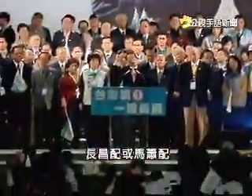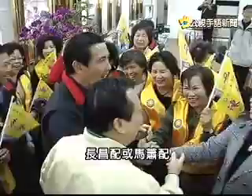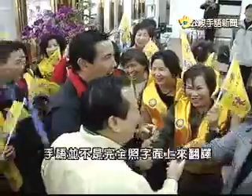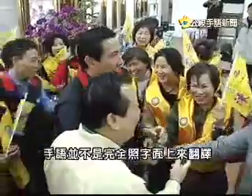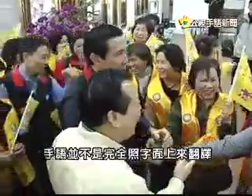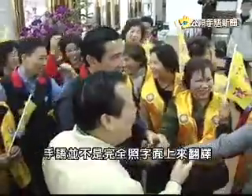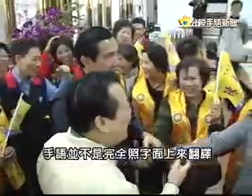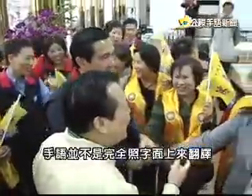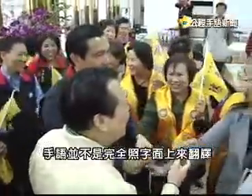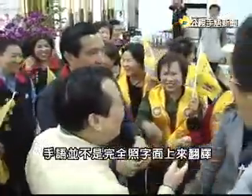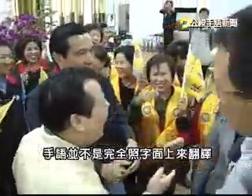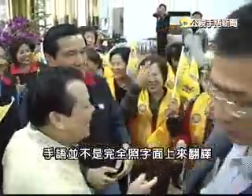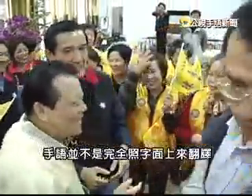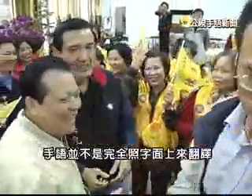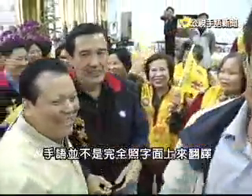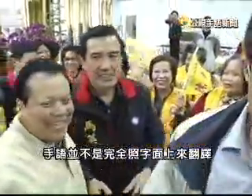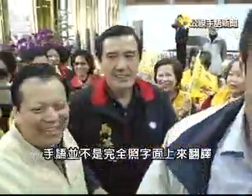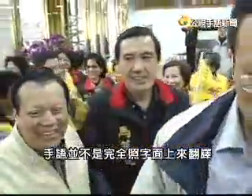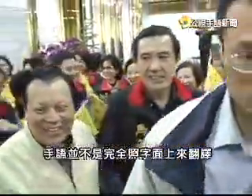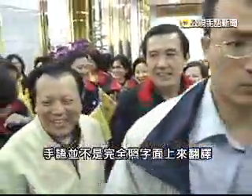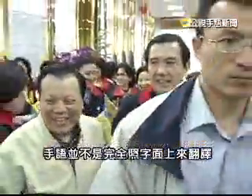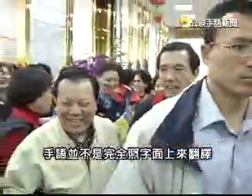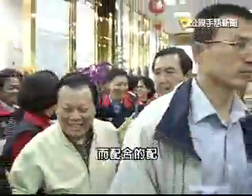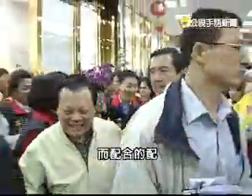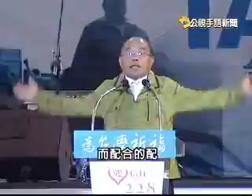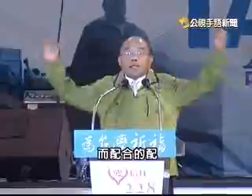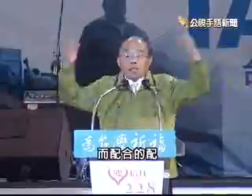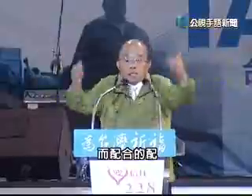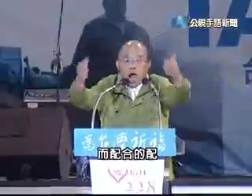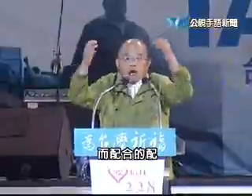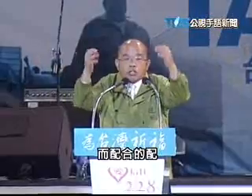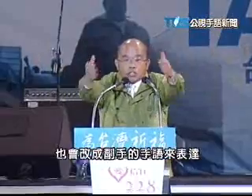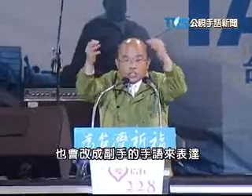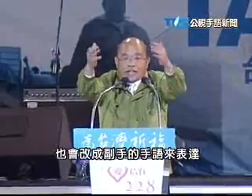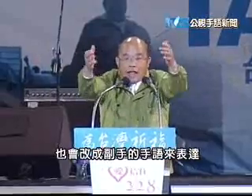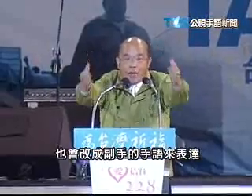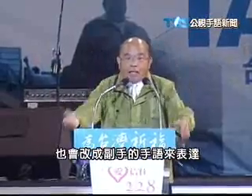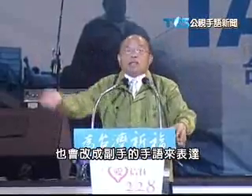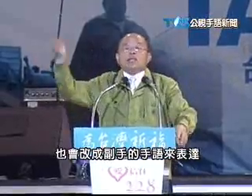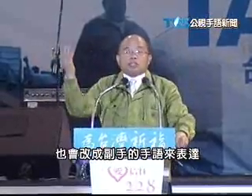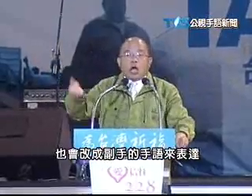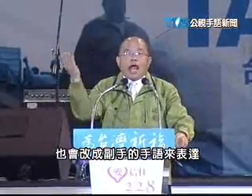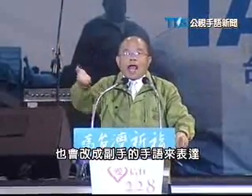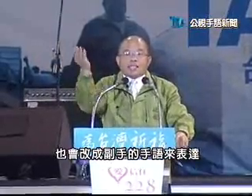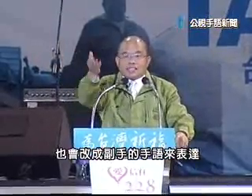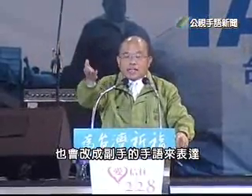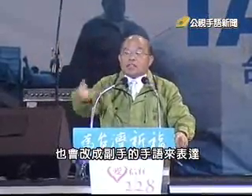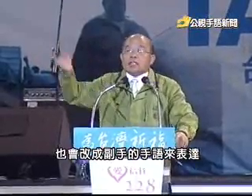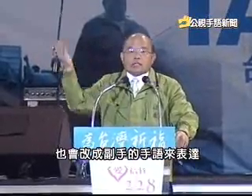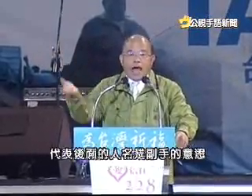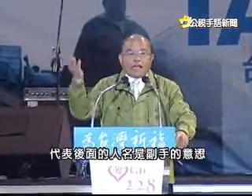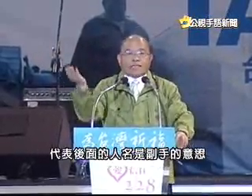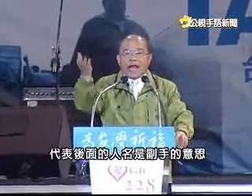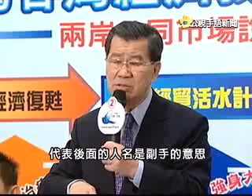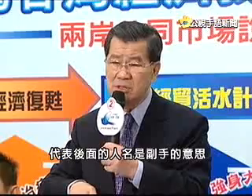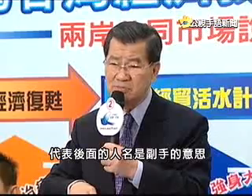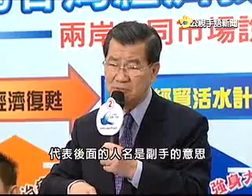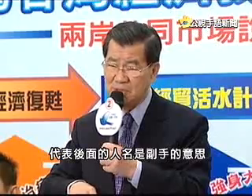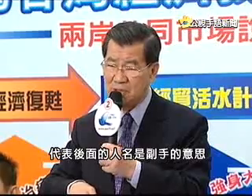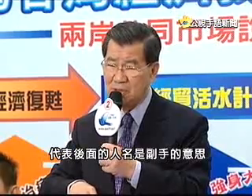首语并不是完全照字面上来翻译而配合的配也会改成副手的首语来表达代表后面的人名是副